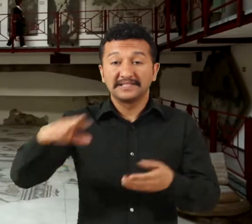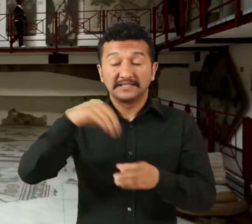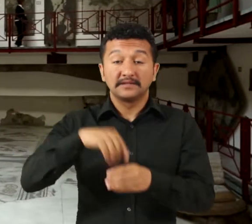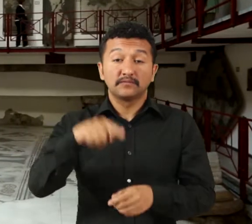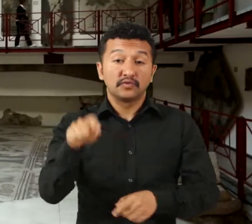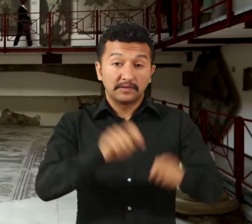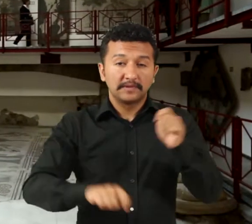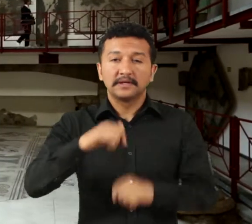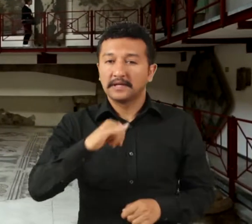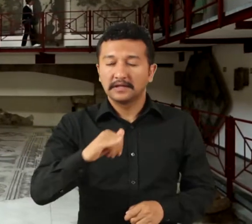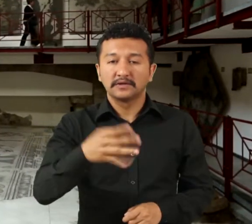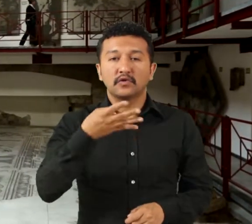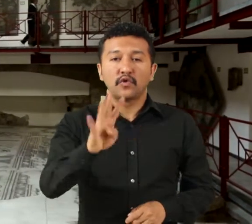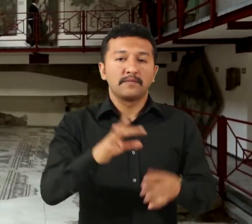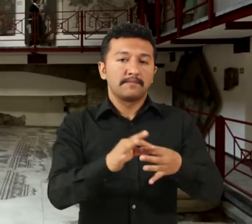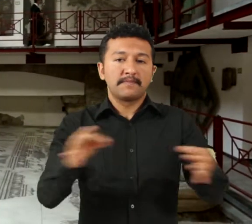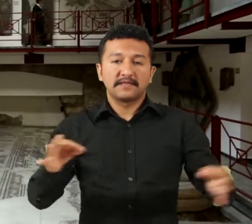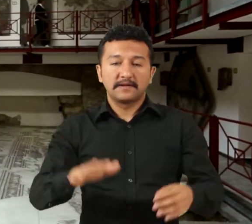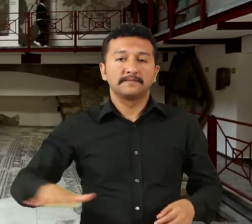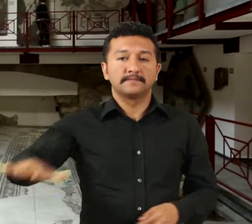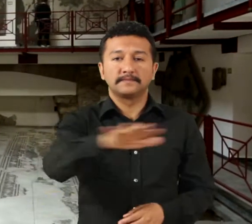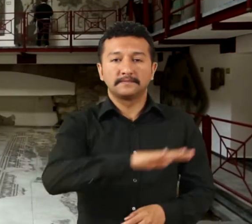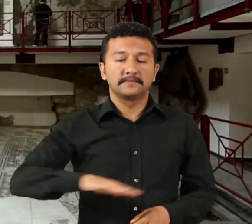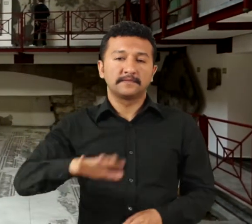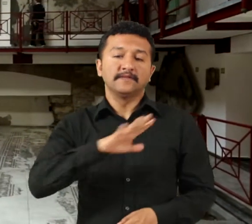yaklaşık 4000 metrekarelik bir alanı kaplamaktadır. M.S.